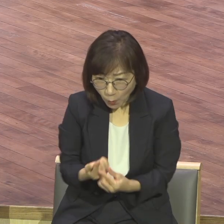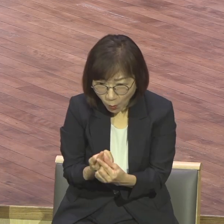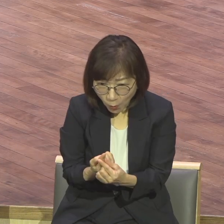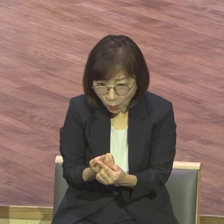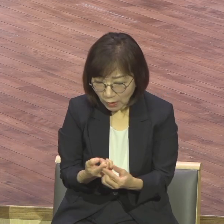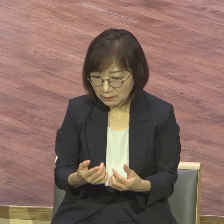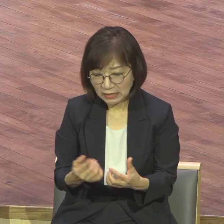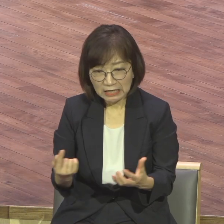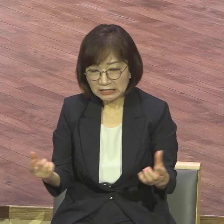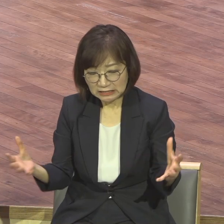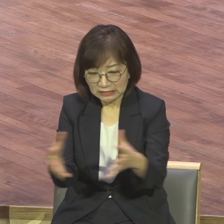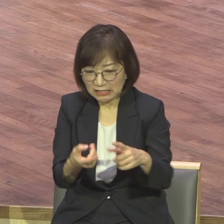되지 못한다 그런 뜻이에요